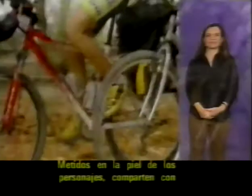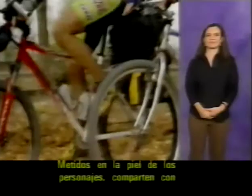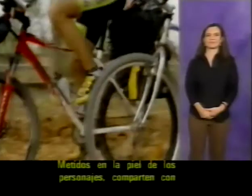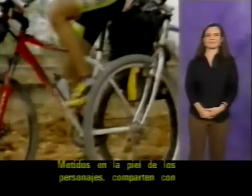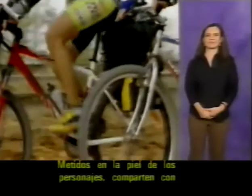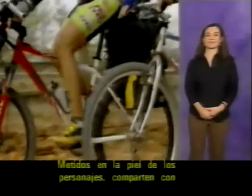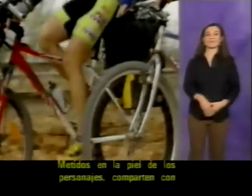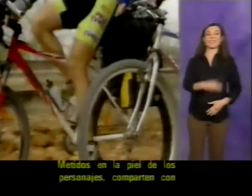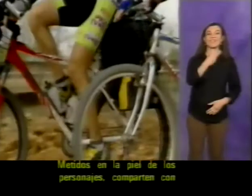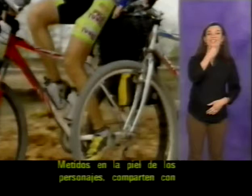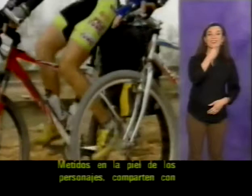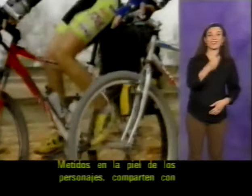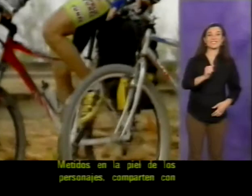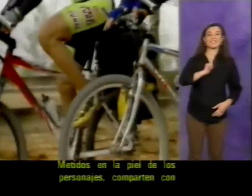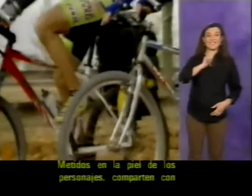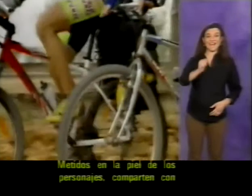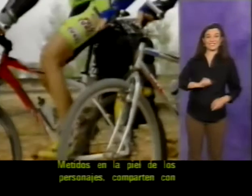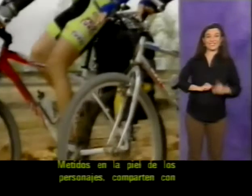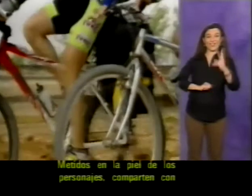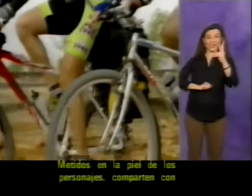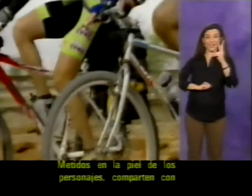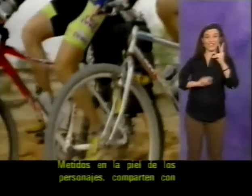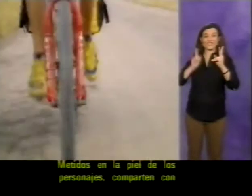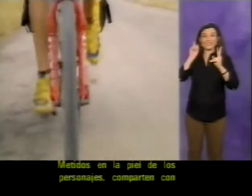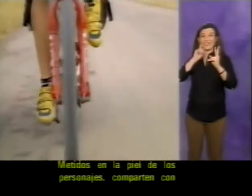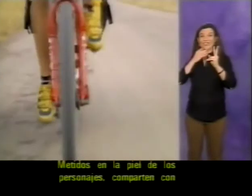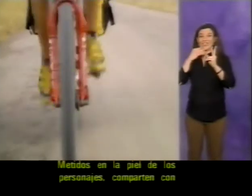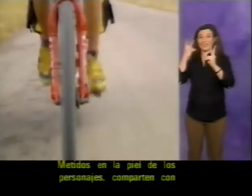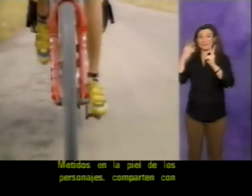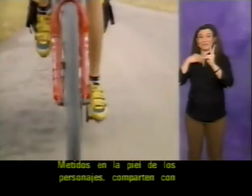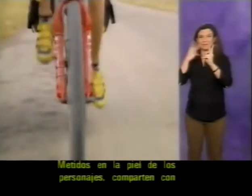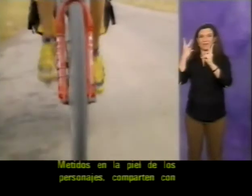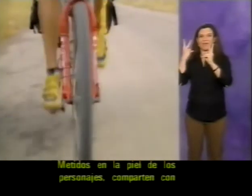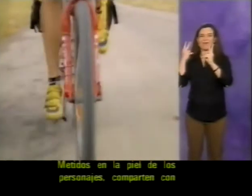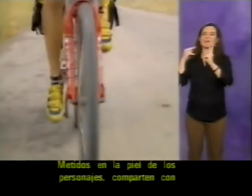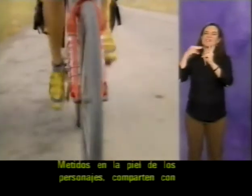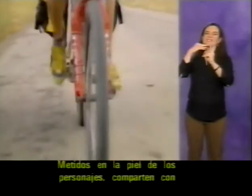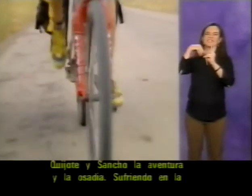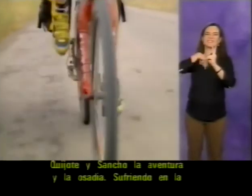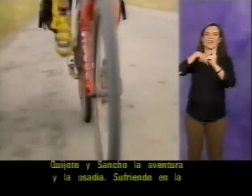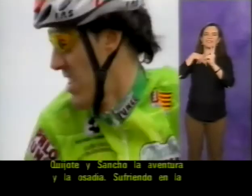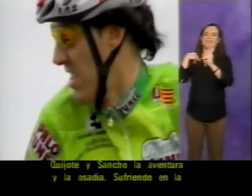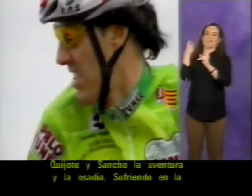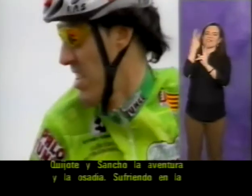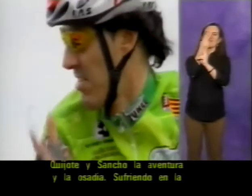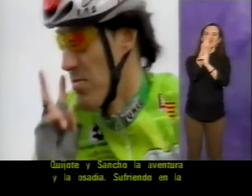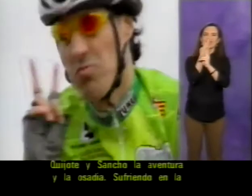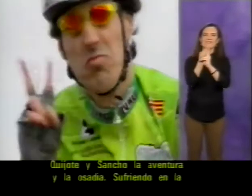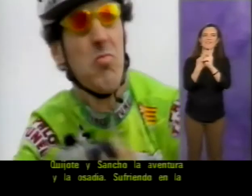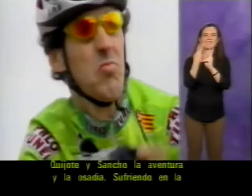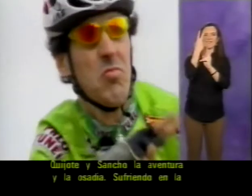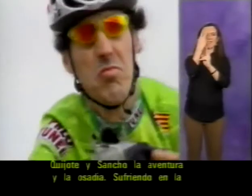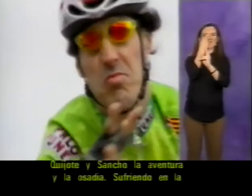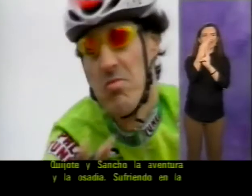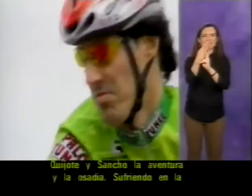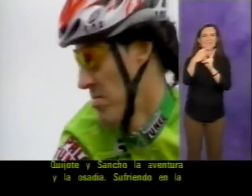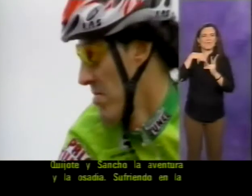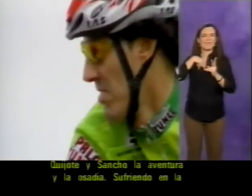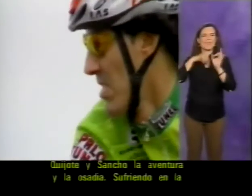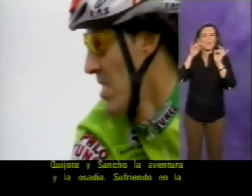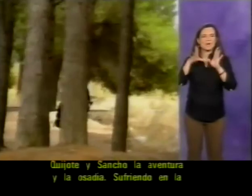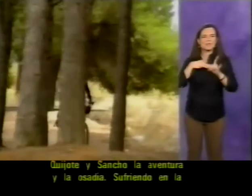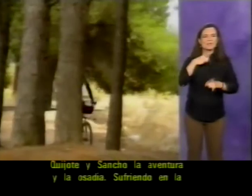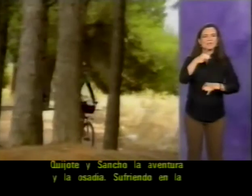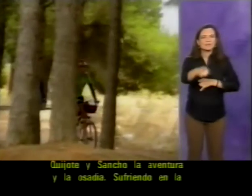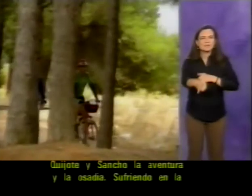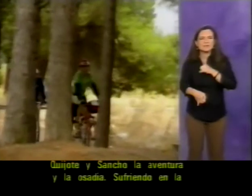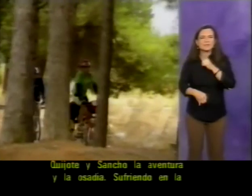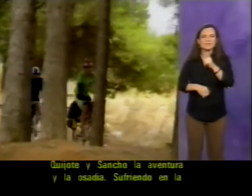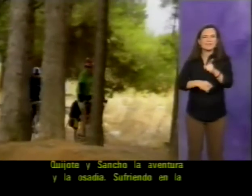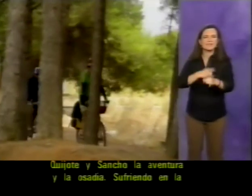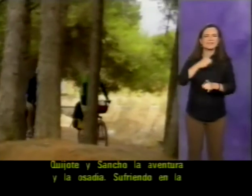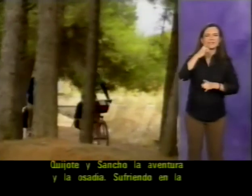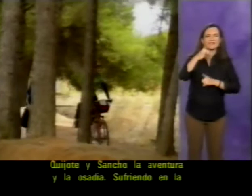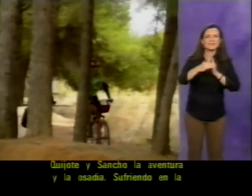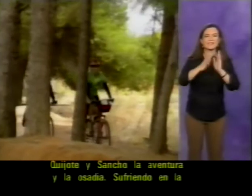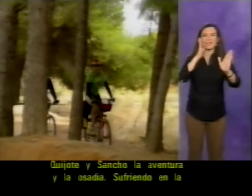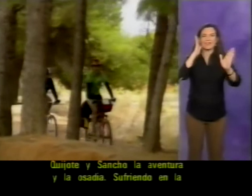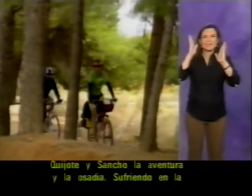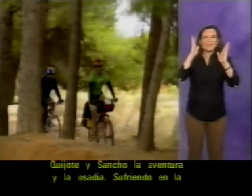Metidos en la piel de los personajes, comparten con Quijote y Sancho la aventura y la osadía. Sufriendo en la